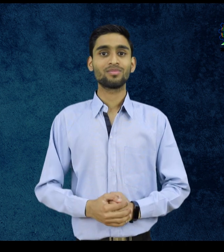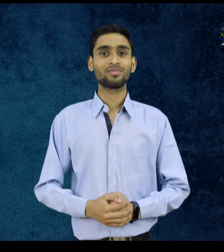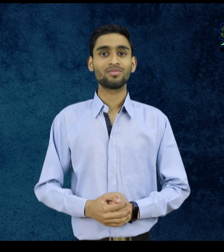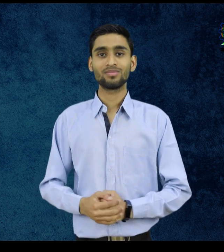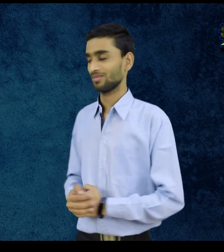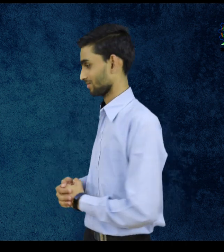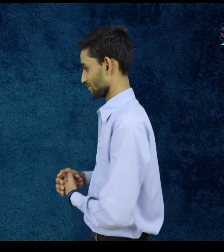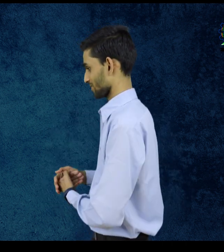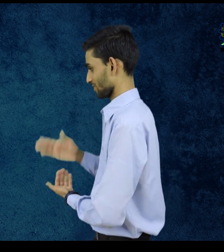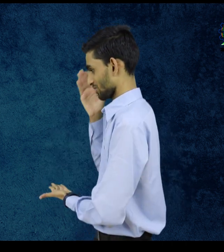रुकना